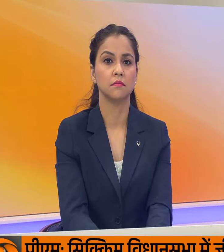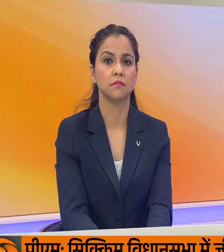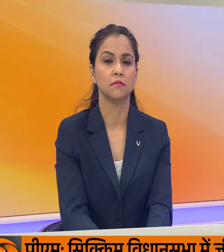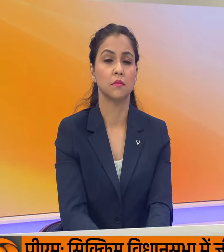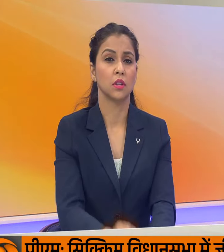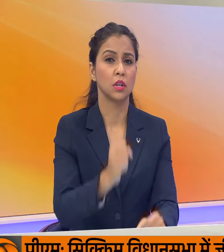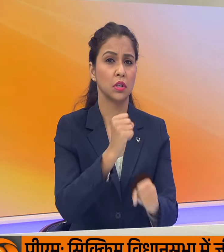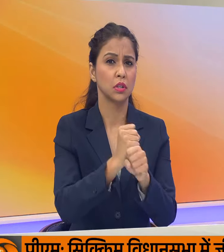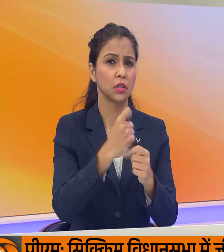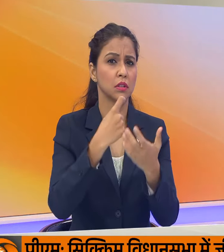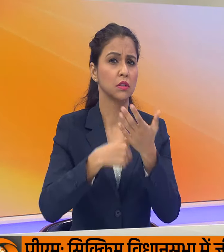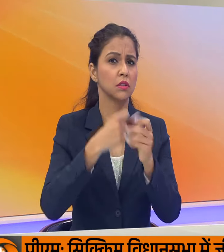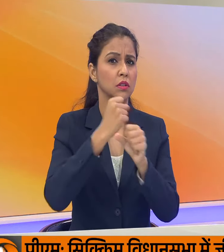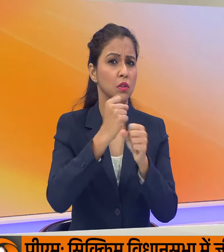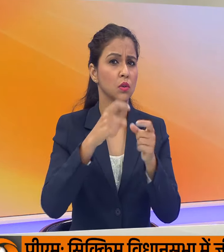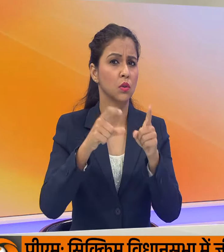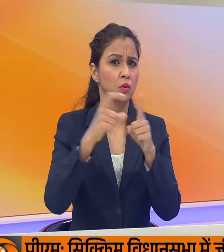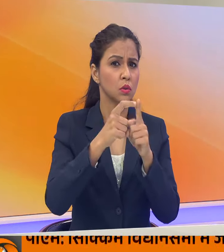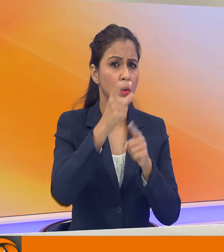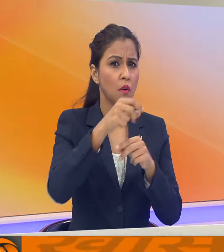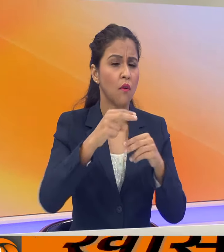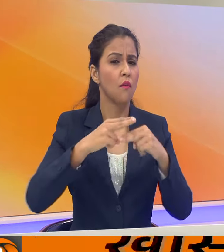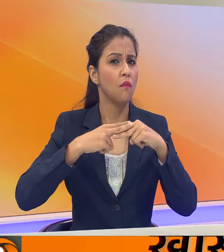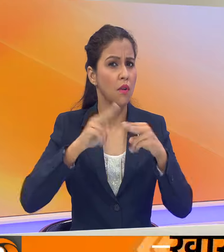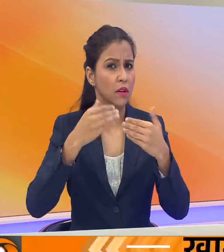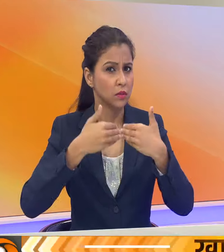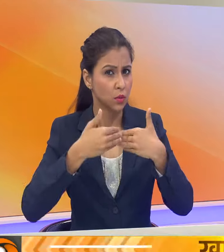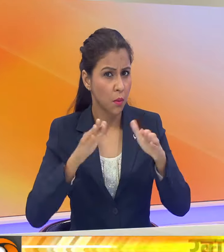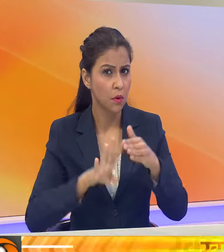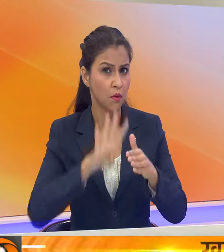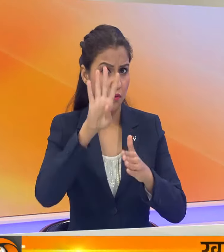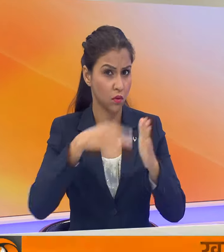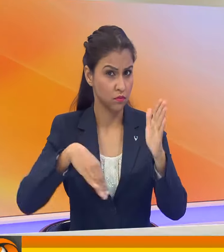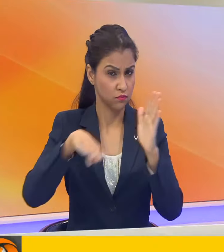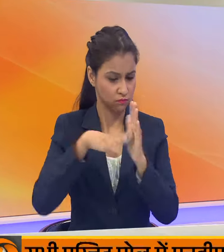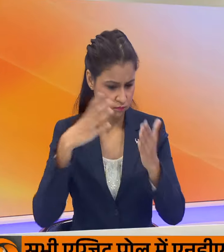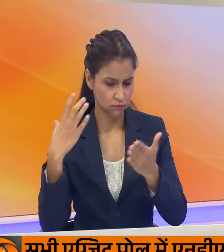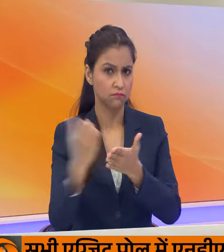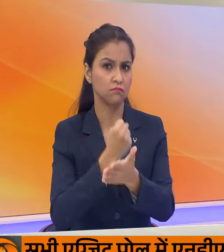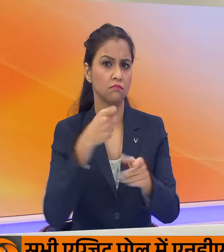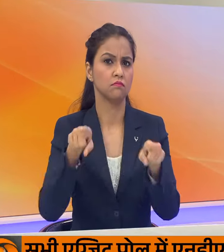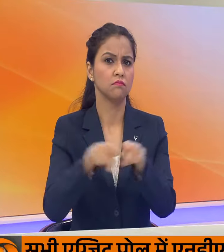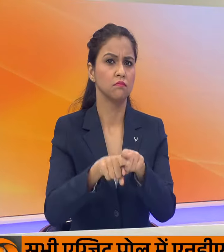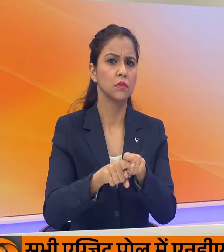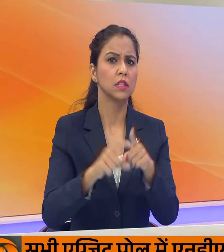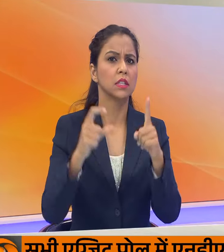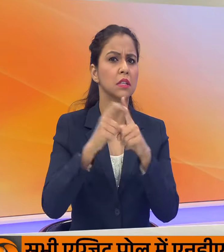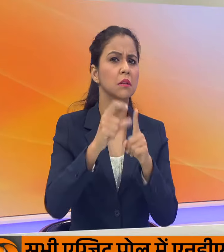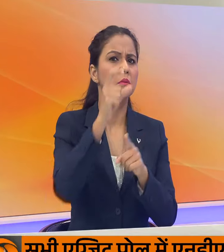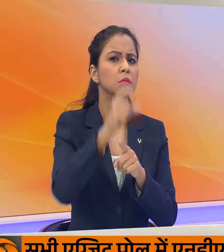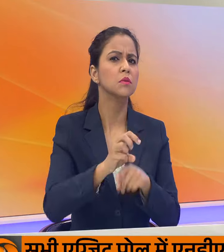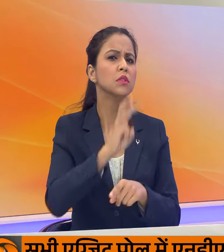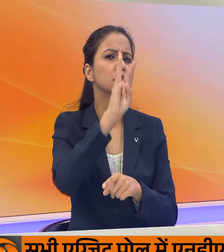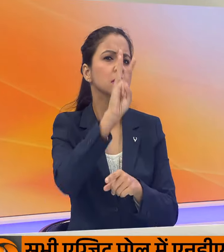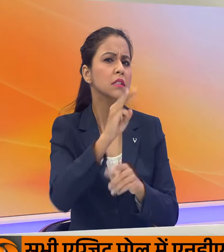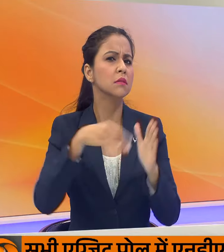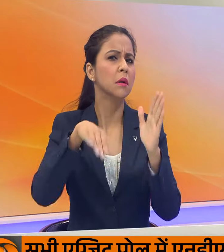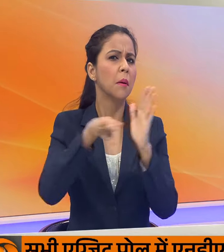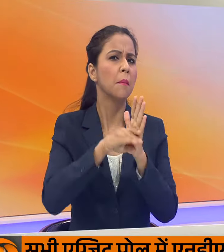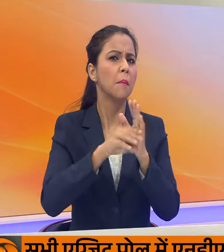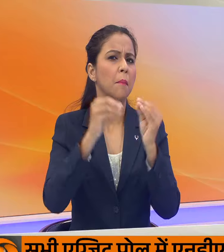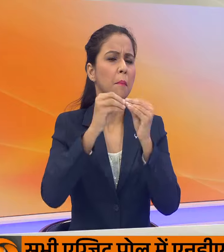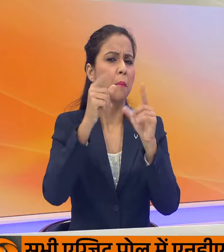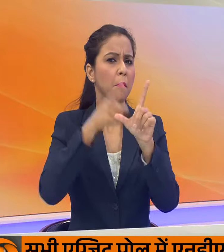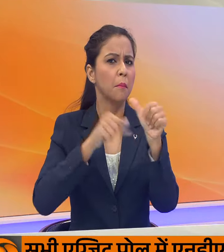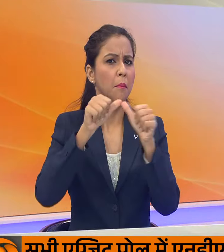और ग्रीगोर दिमित्रोव ने फ्रेंच ओपन के चौथे दोर में जगा बना ली है दिमित्रोव ने तीसरे दोर के माच में बैल्जिम